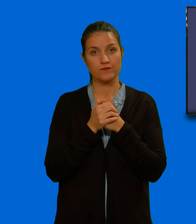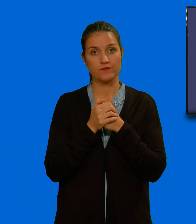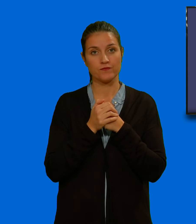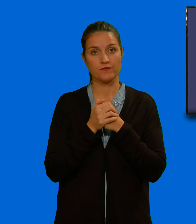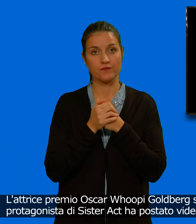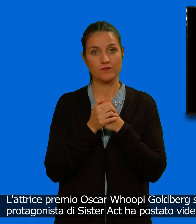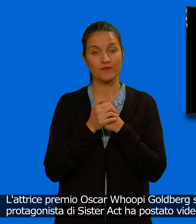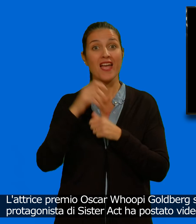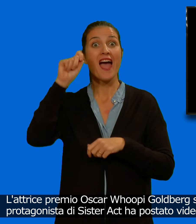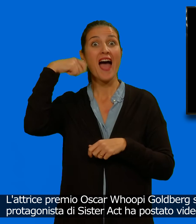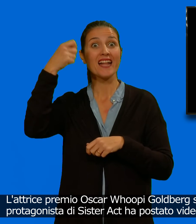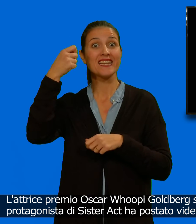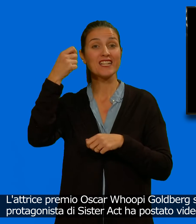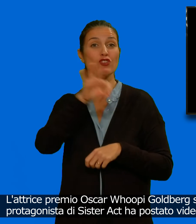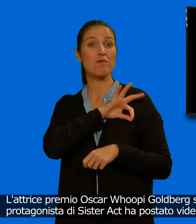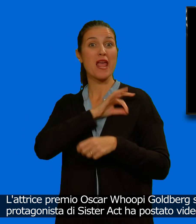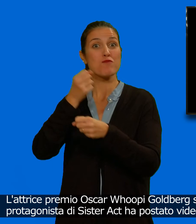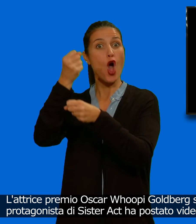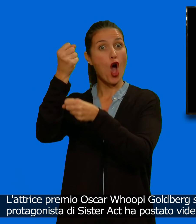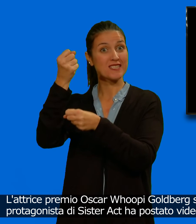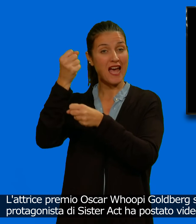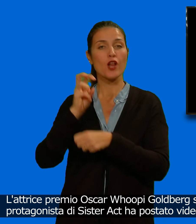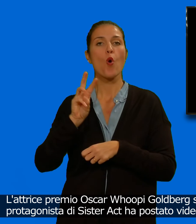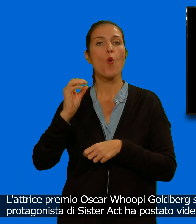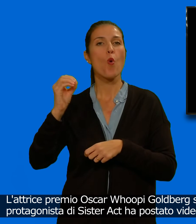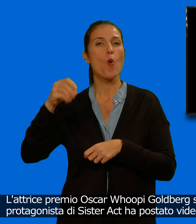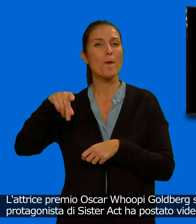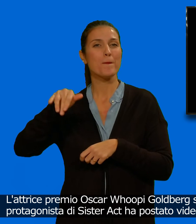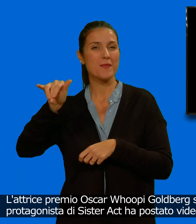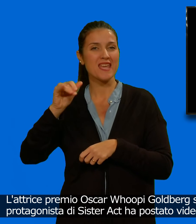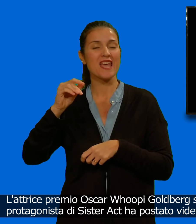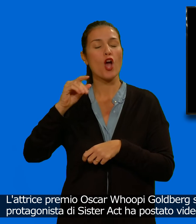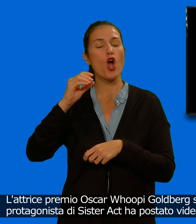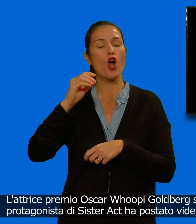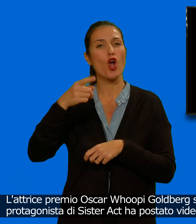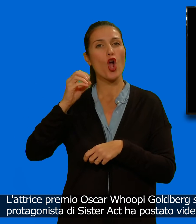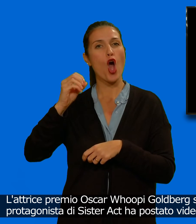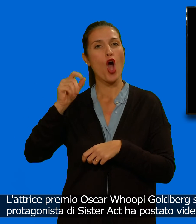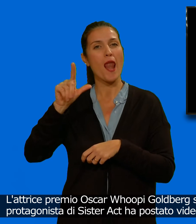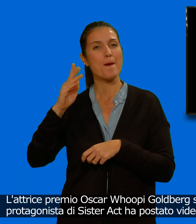L'attrice premio Oscar WP Goldberg, stregata dal Salento,